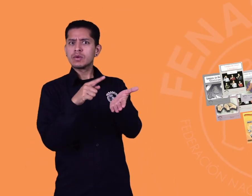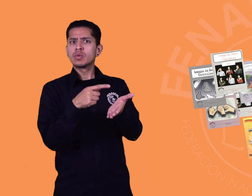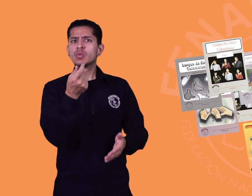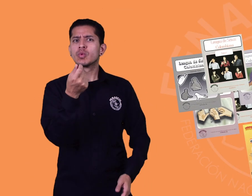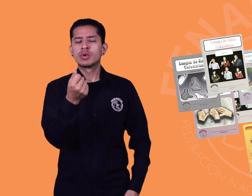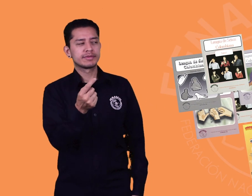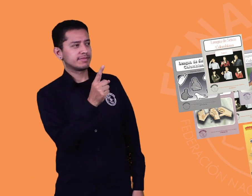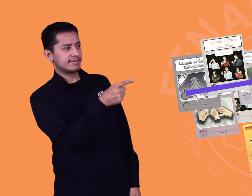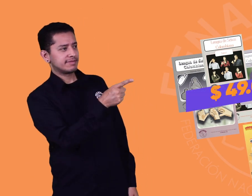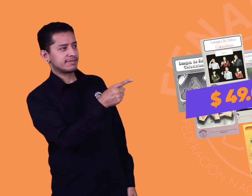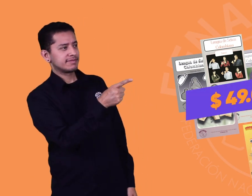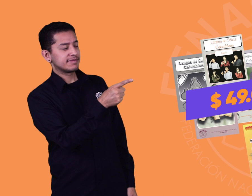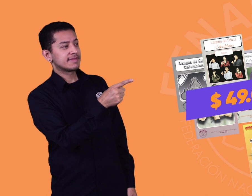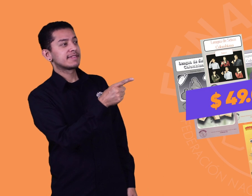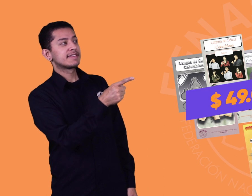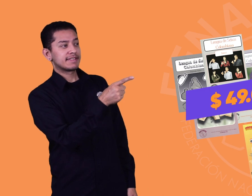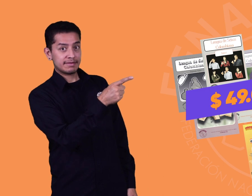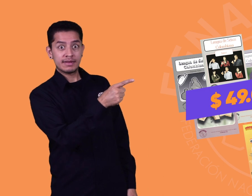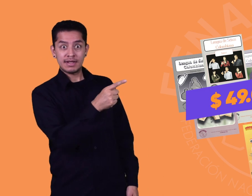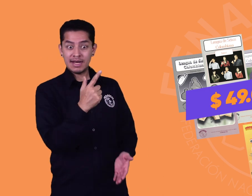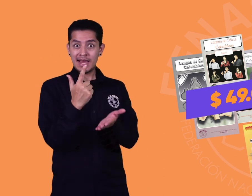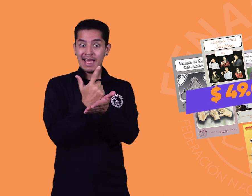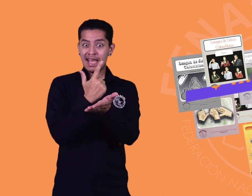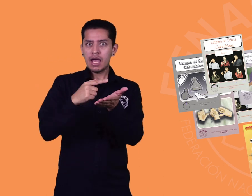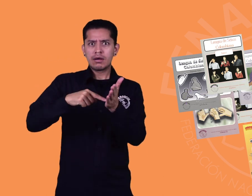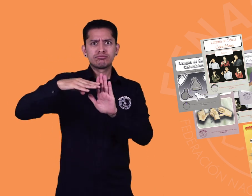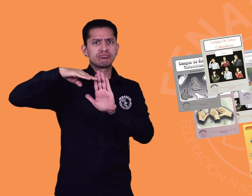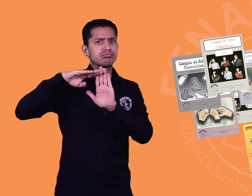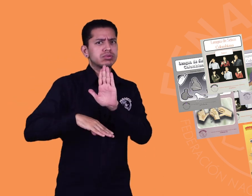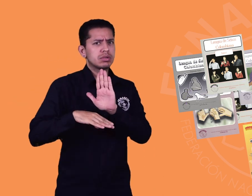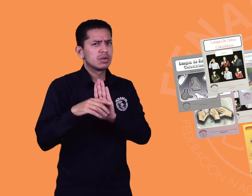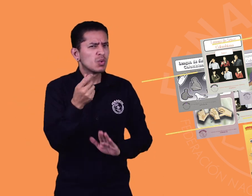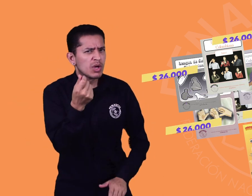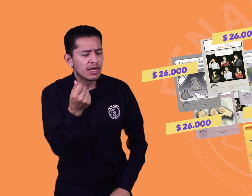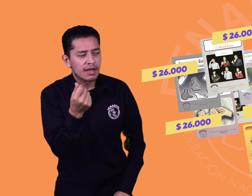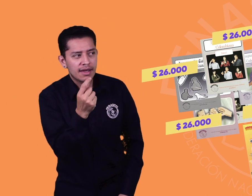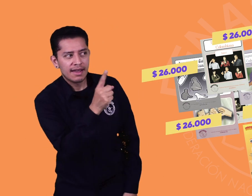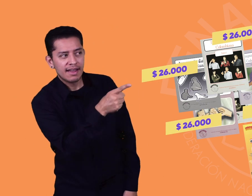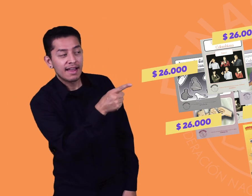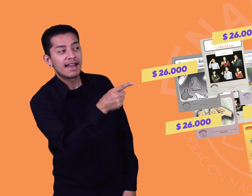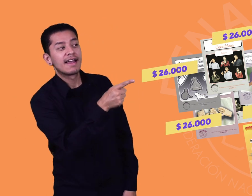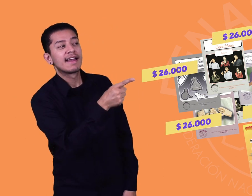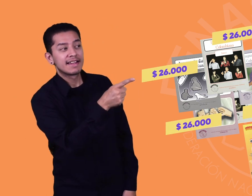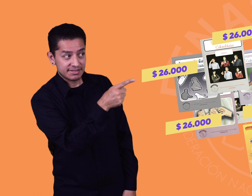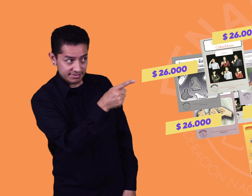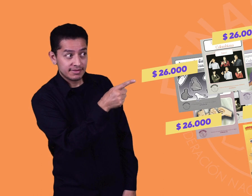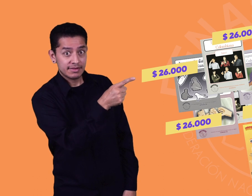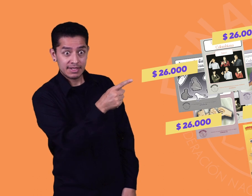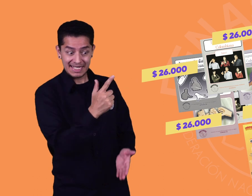normalmente tienen un precio de 49 mil pesos, con la promoción los tendrás por estos valores. Y